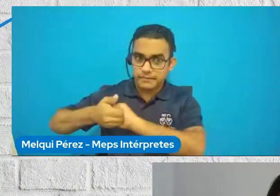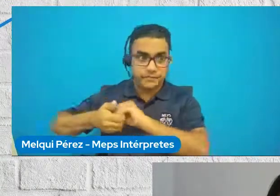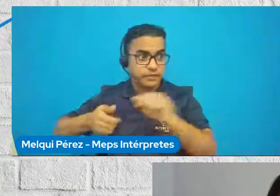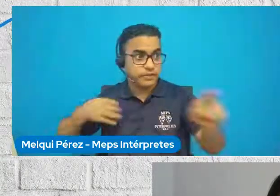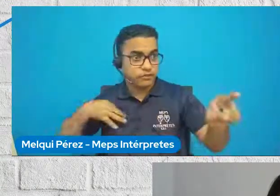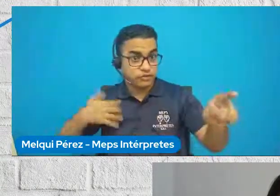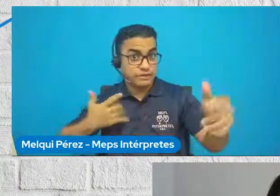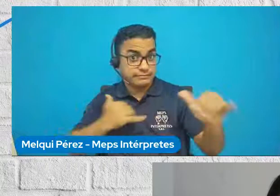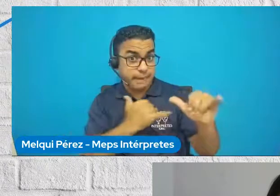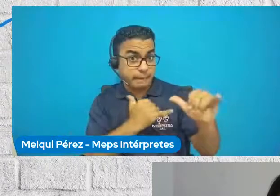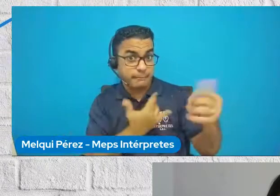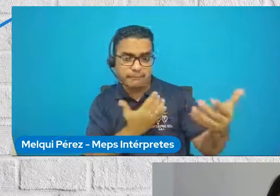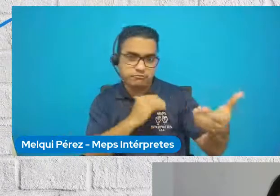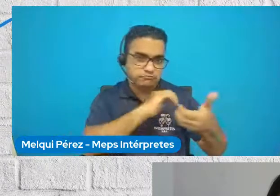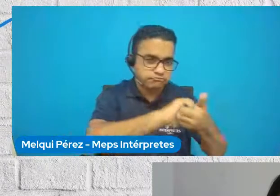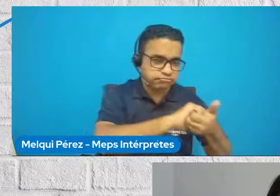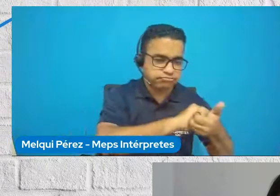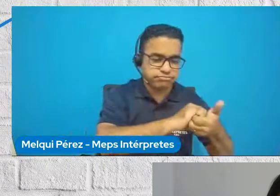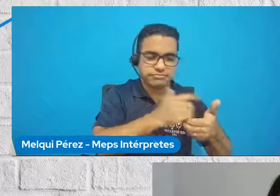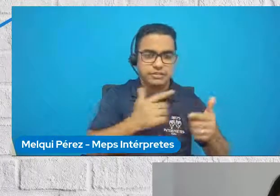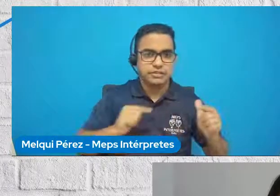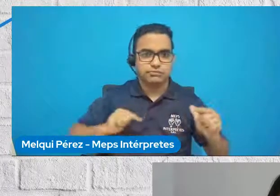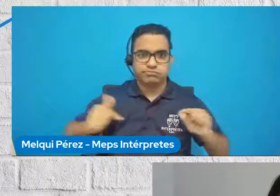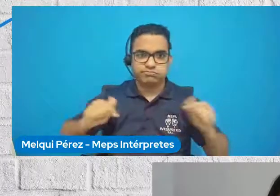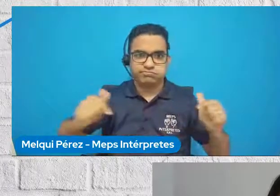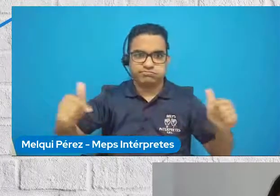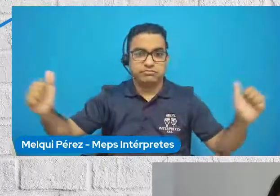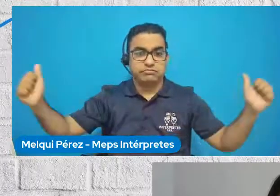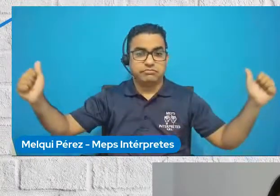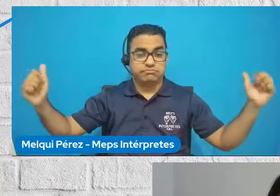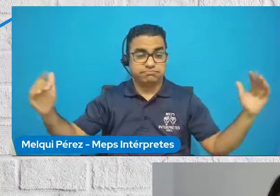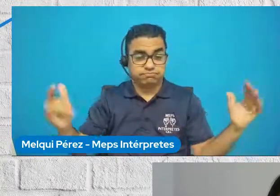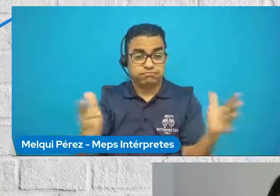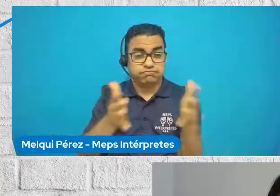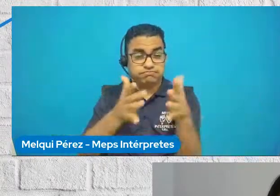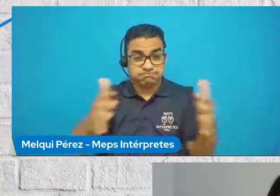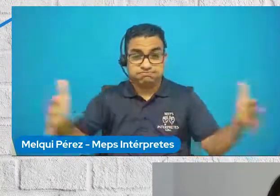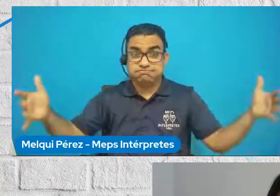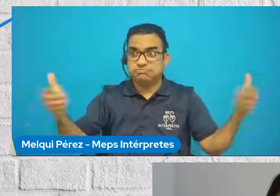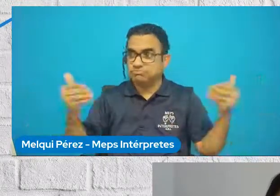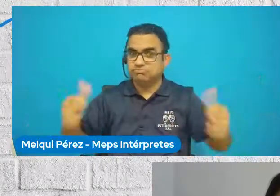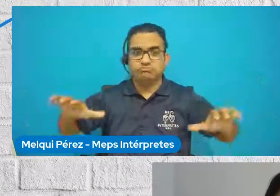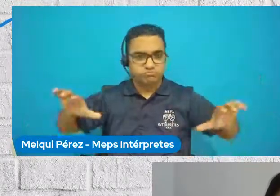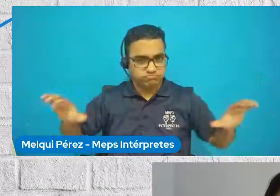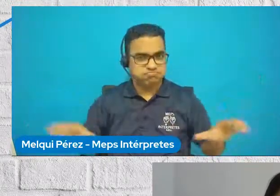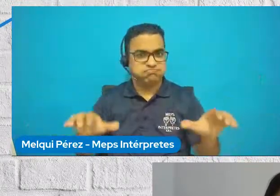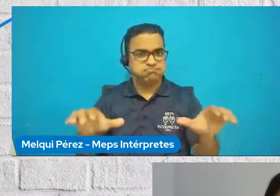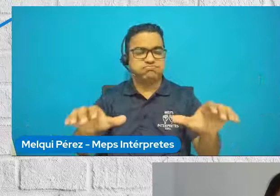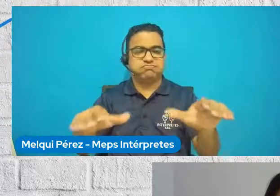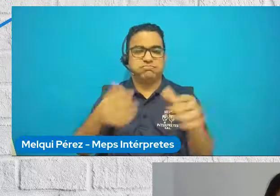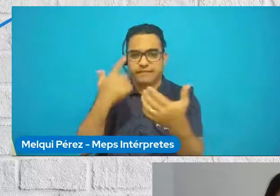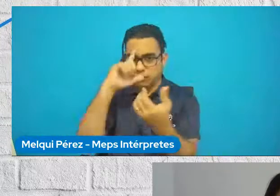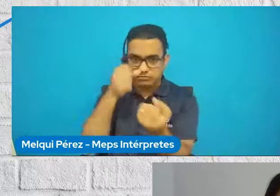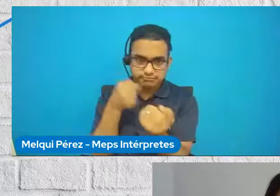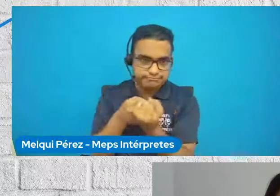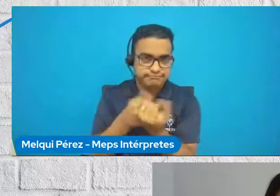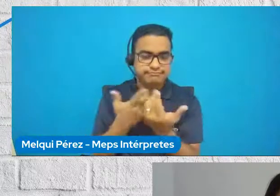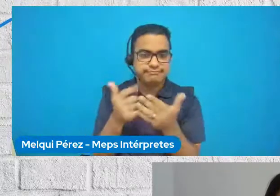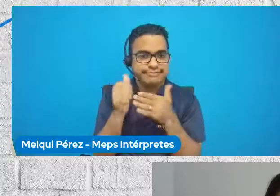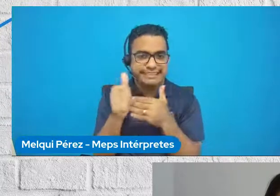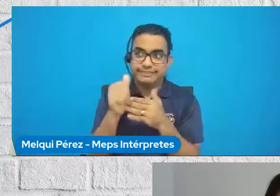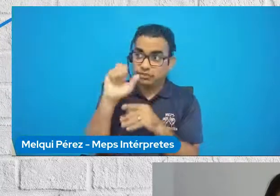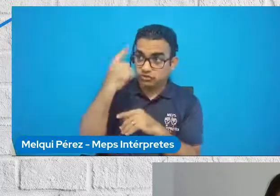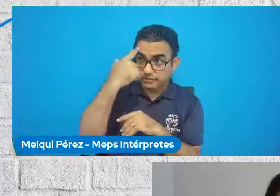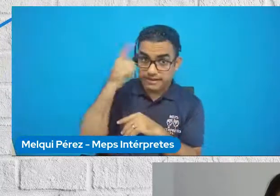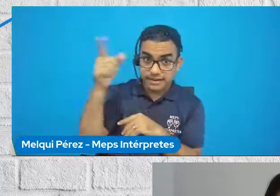movilización de personas que sumen y que contribuyan a las acciones lideradas por el gobierno,